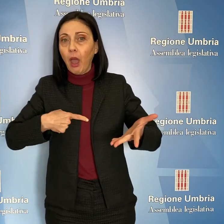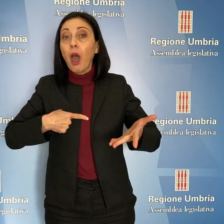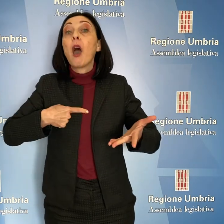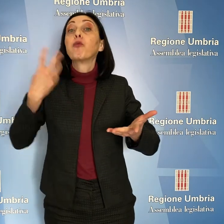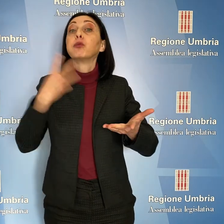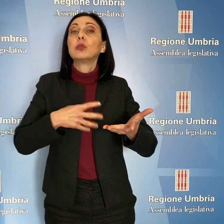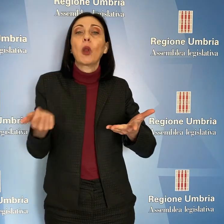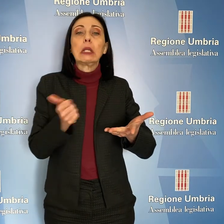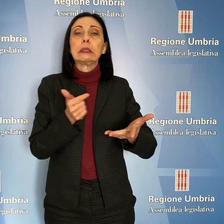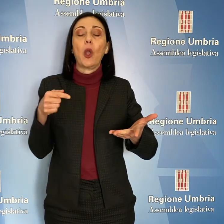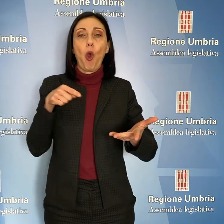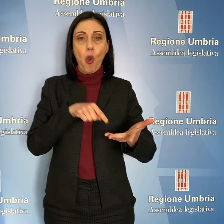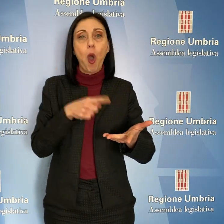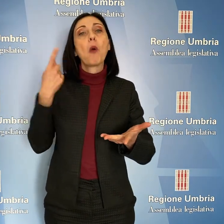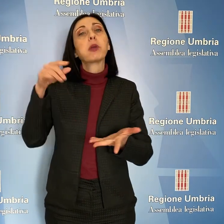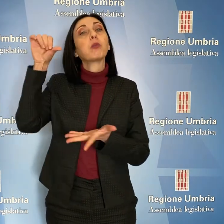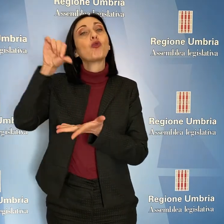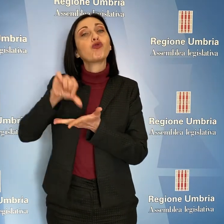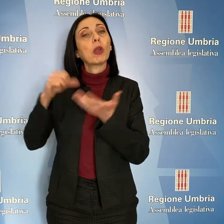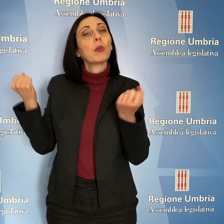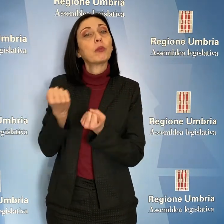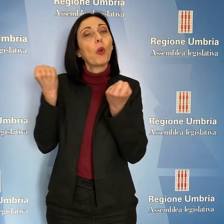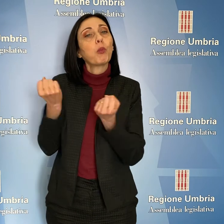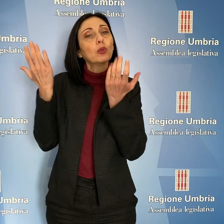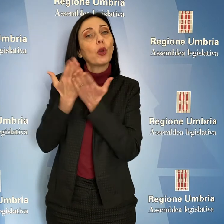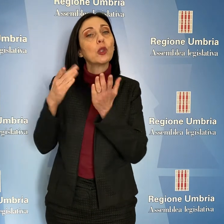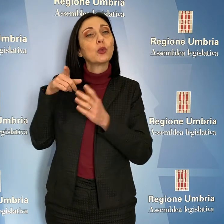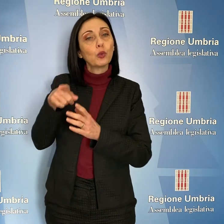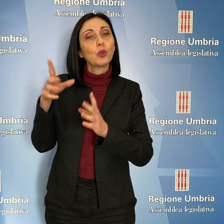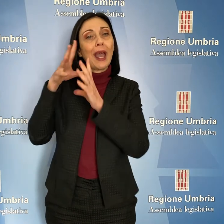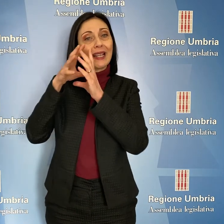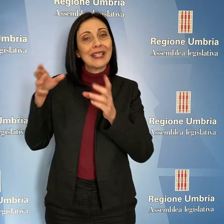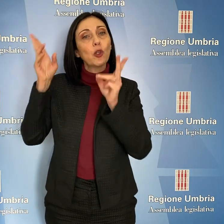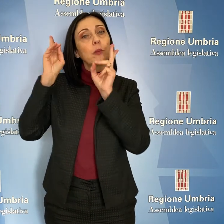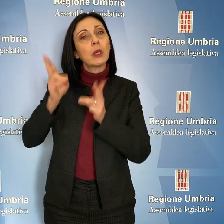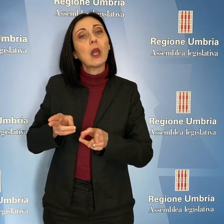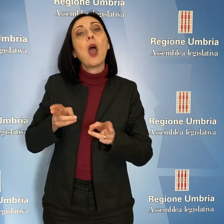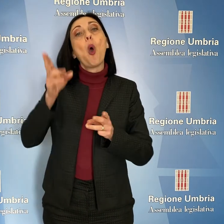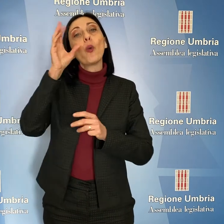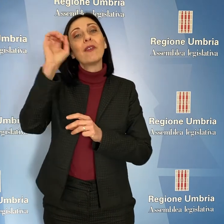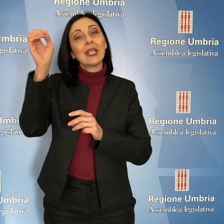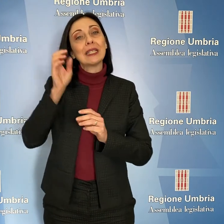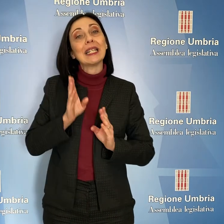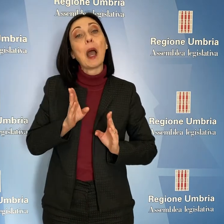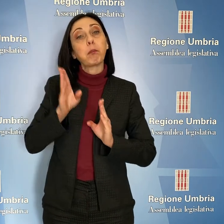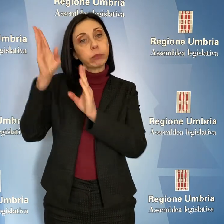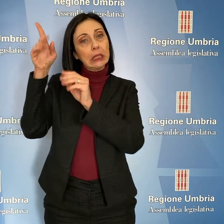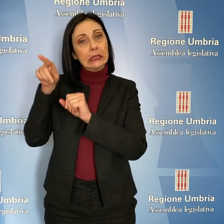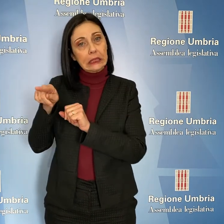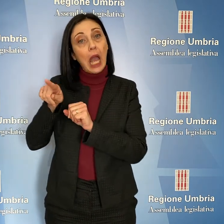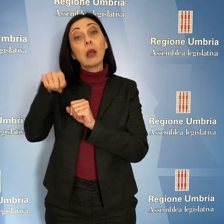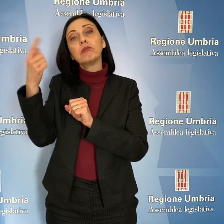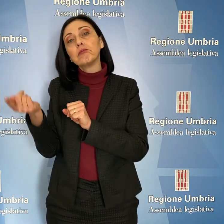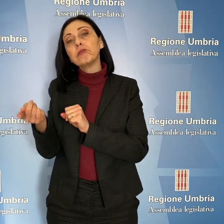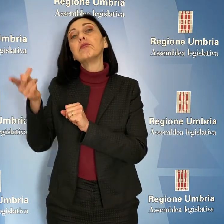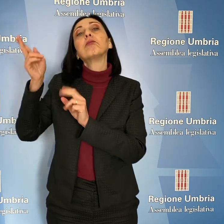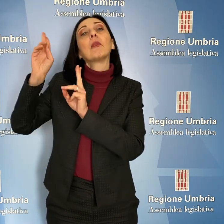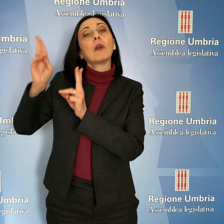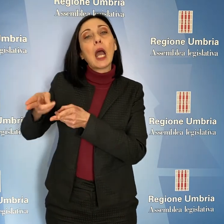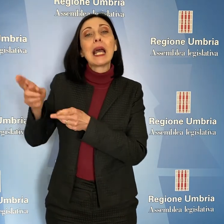Il centro promotore dello studio è l'azienda ospedaliera universitaria Pisana, affiancata dal Policlinico San Matteo di